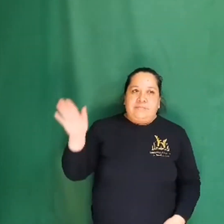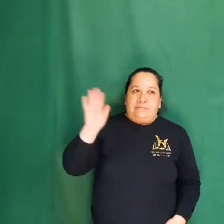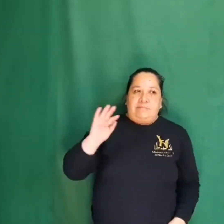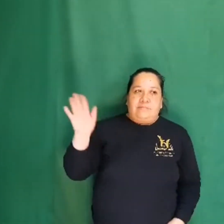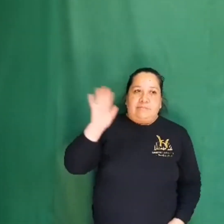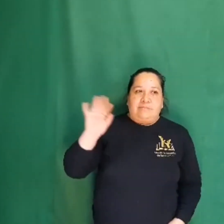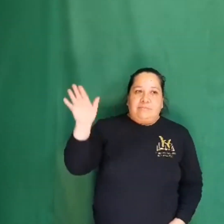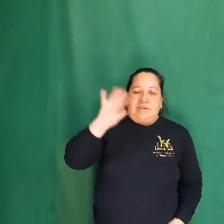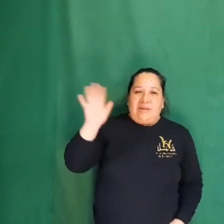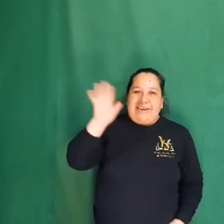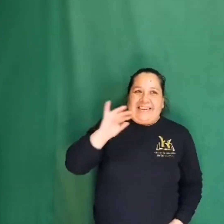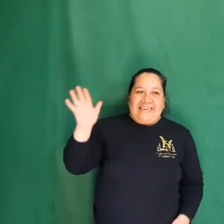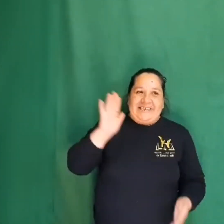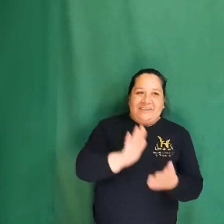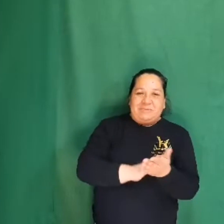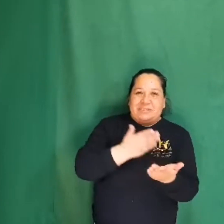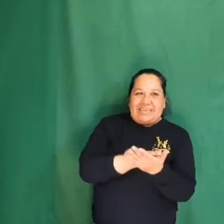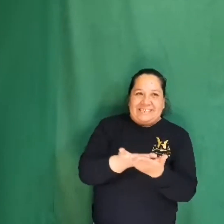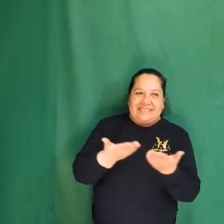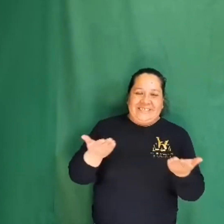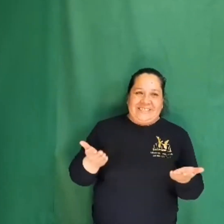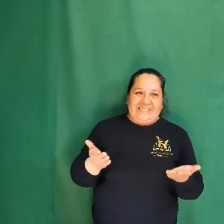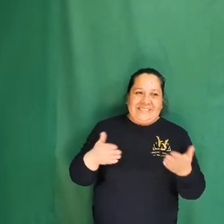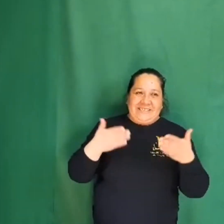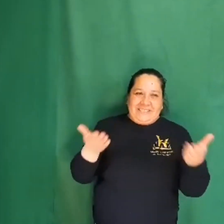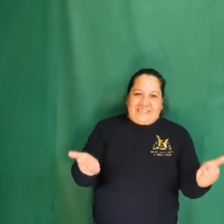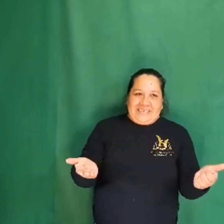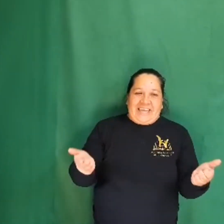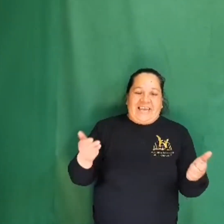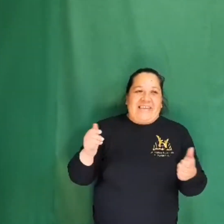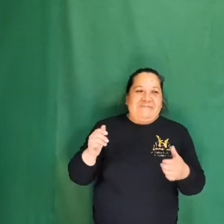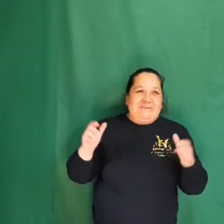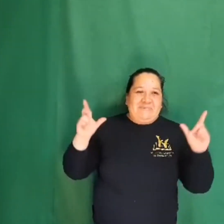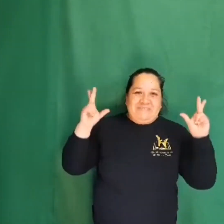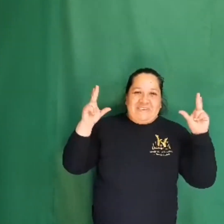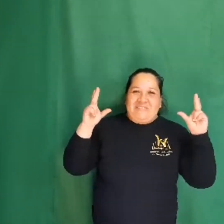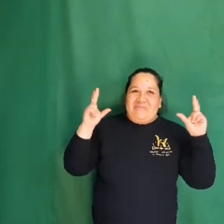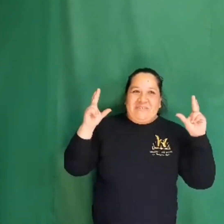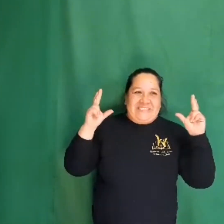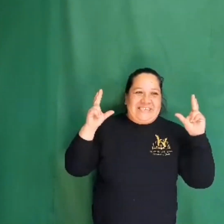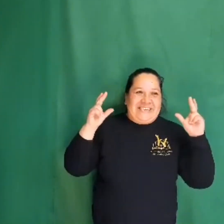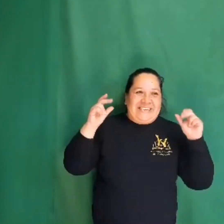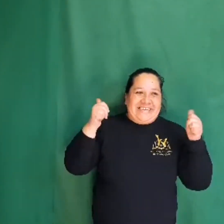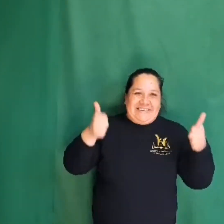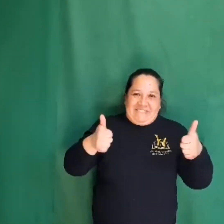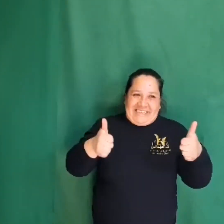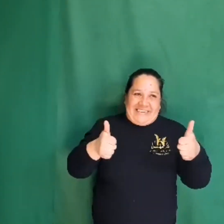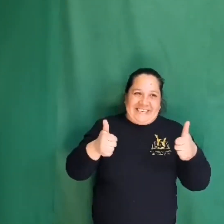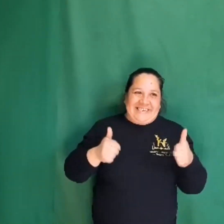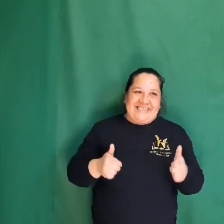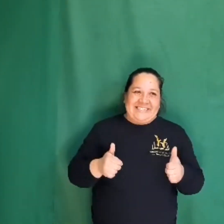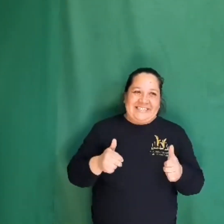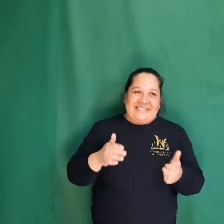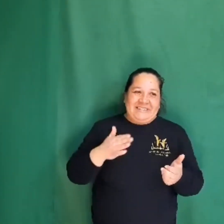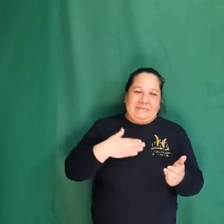caminas a mi lado Que bueno es saber que aún hay días esperando